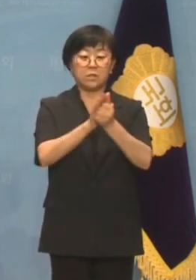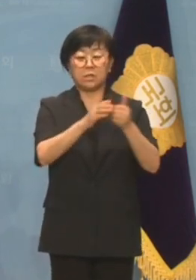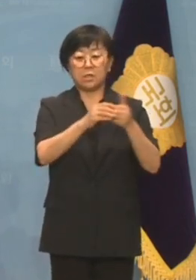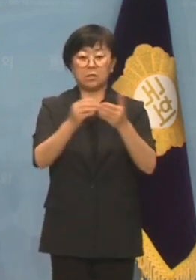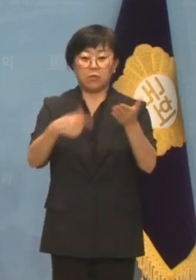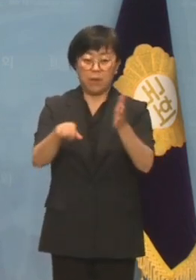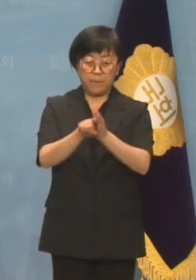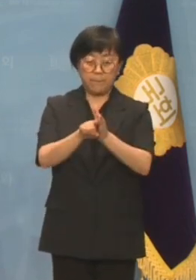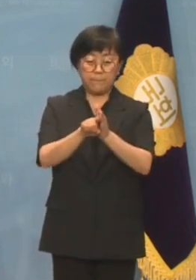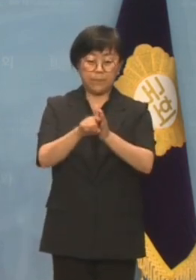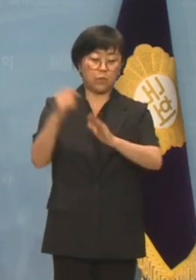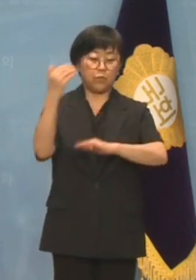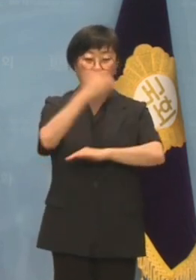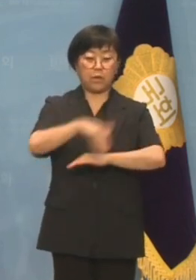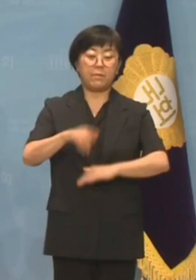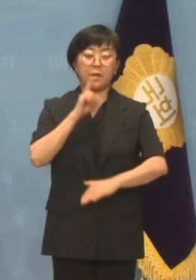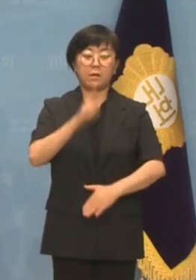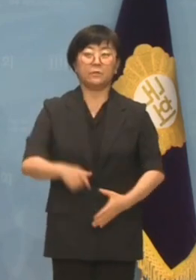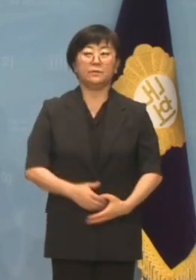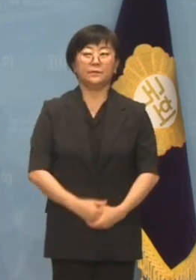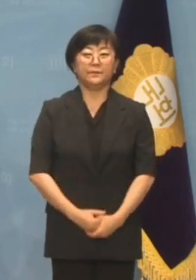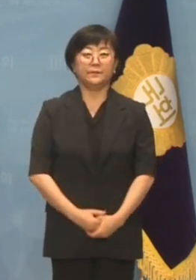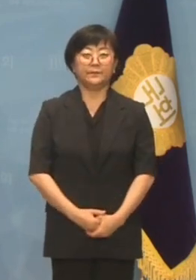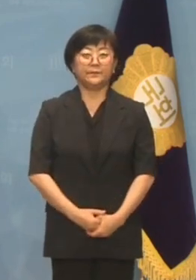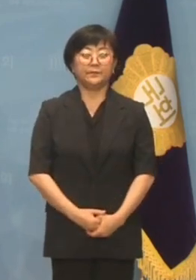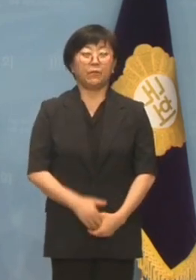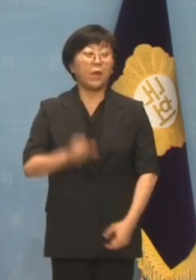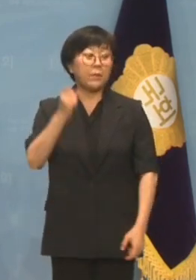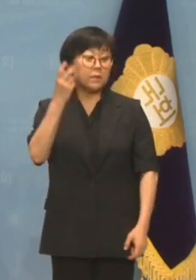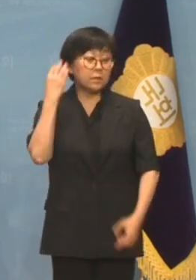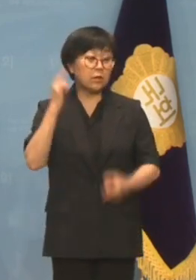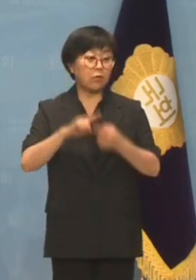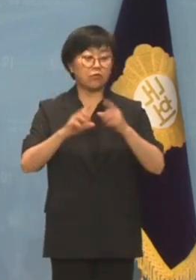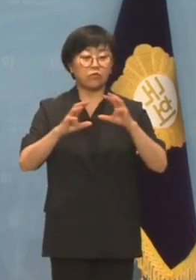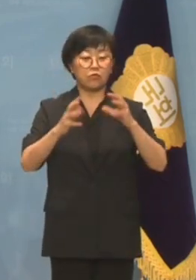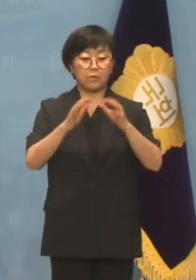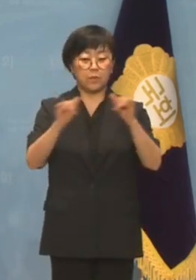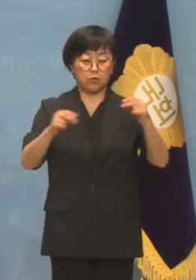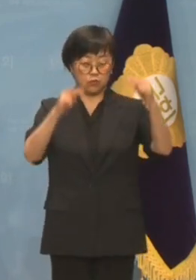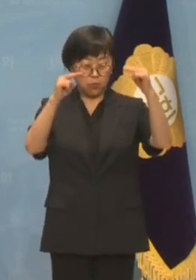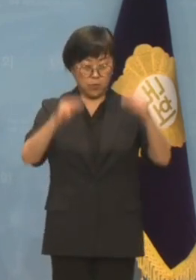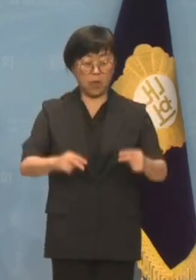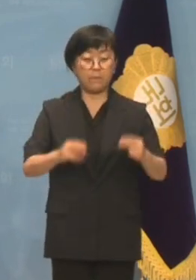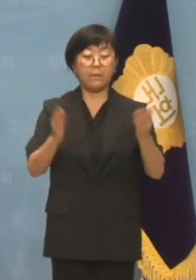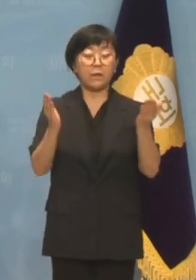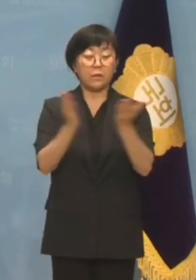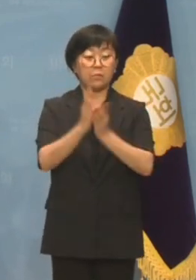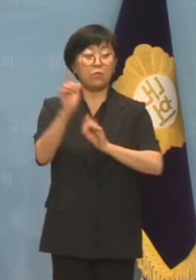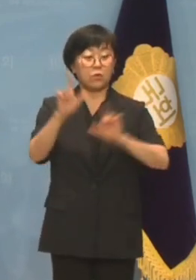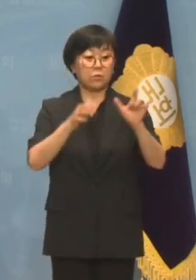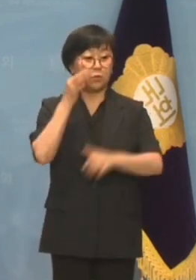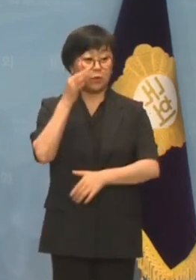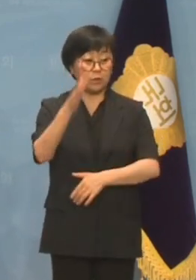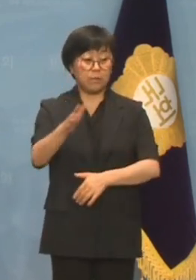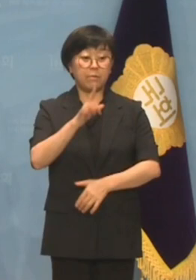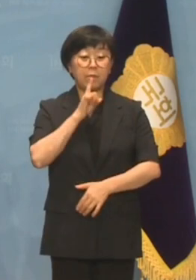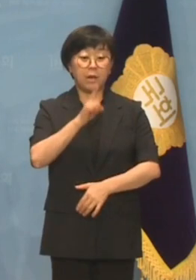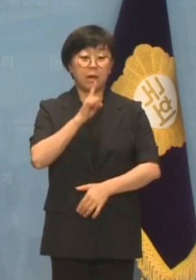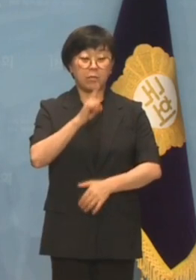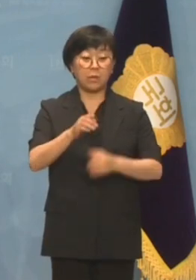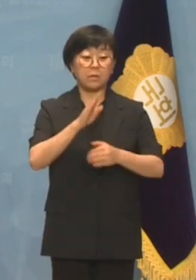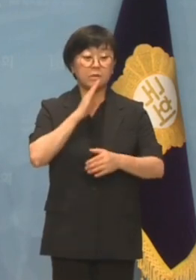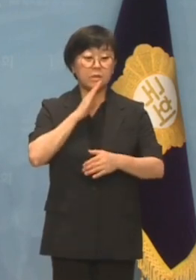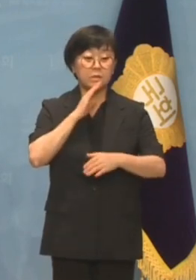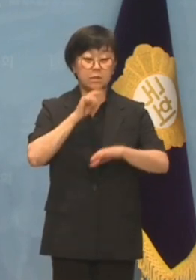이끌어내기 위한 전략인 것이 분명합니다. 며칠 전 국민 눈높이에 맞는 모습을 보여드리지 못했다던